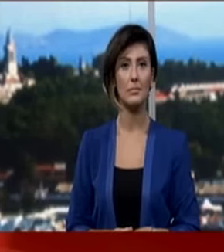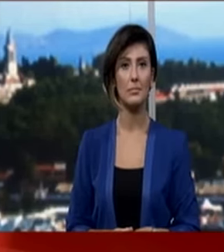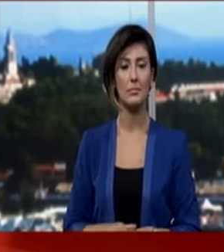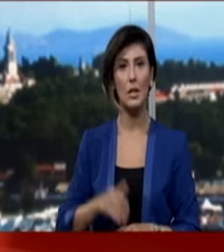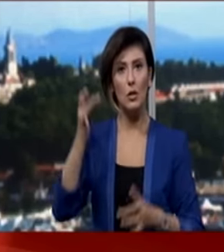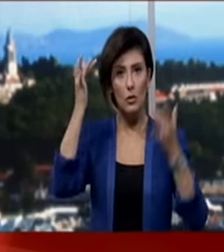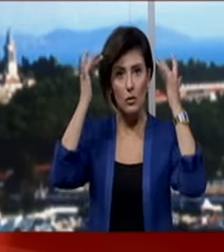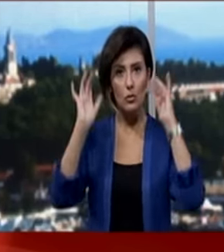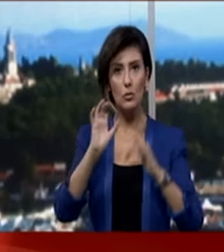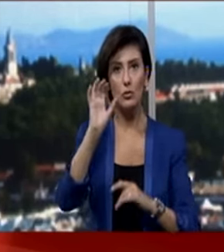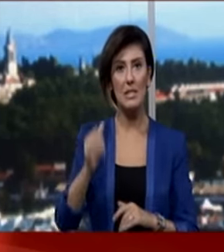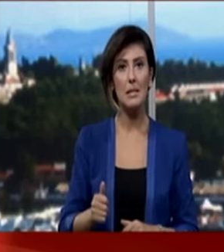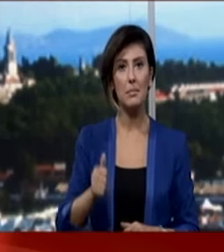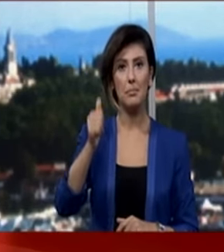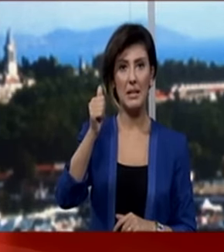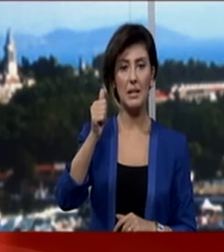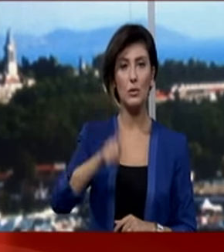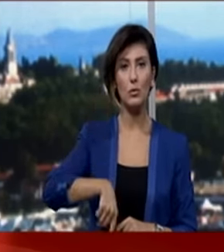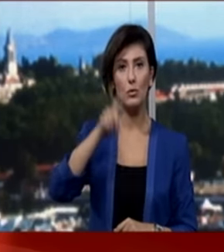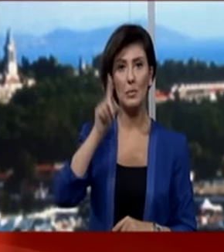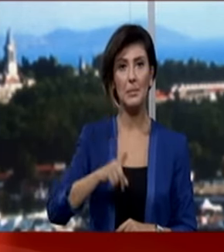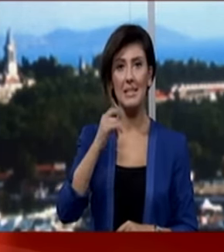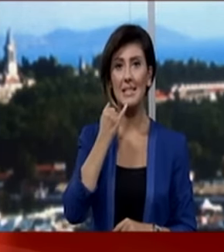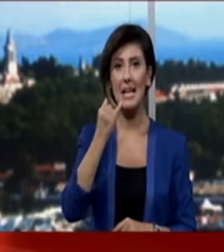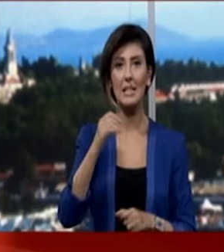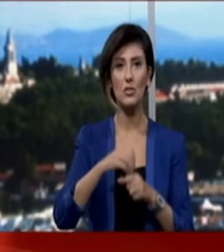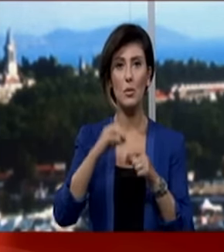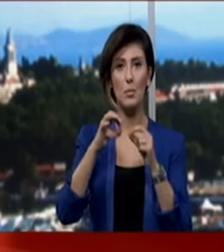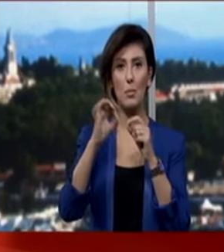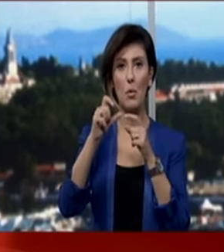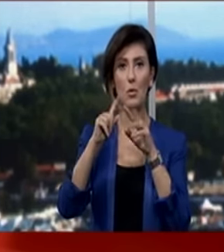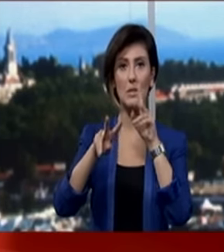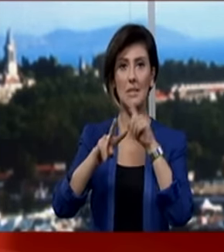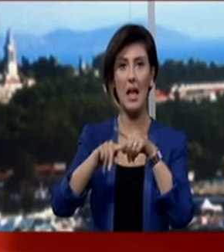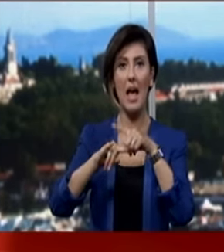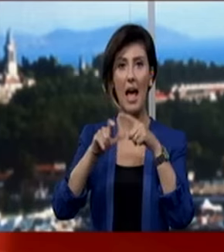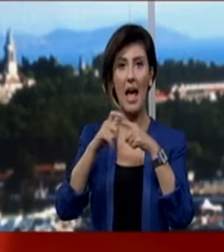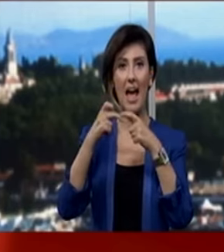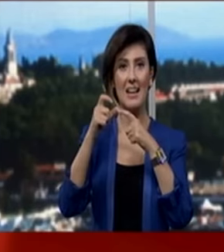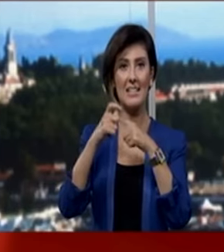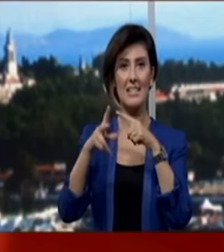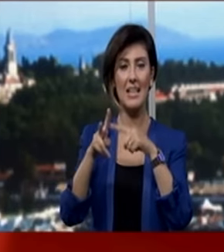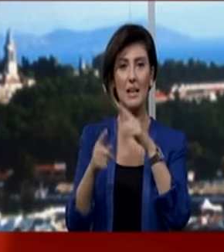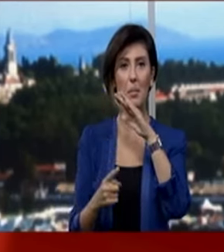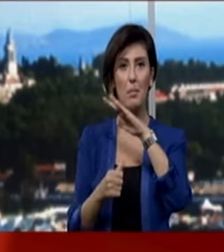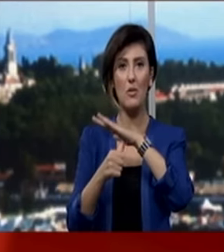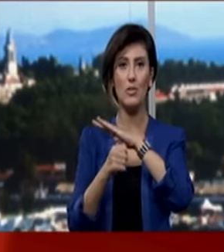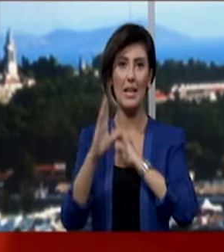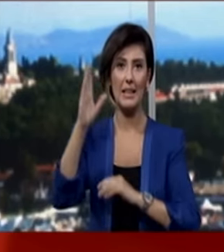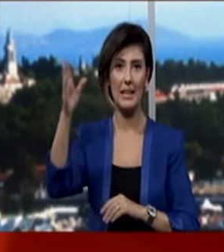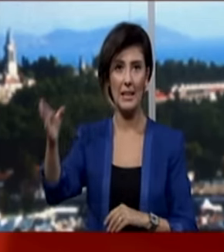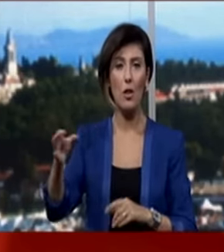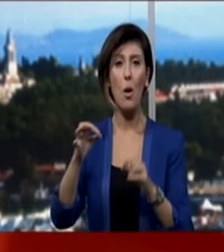Kültür ve Turizm Bakanı Yalçın Topçu, günü birlik bir ziyaret için Bosna Hersek'in başkenti Saray Bosna'ya gitti. Bakan Topçu,